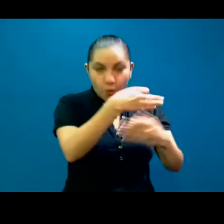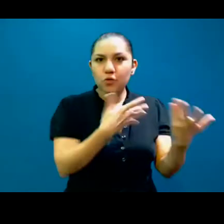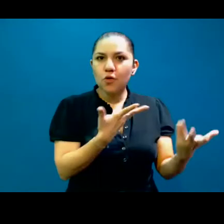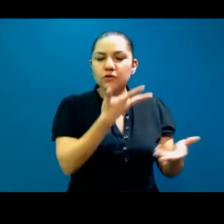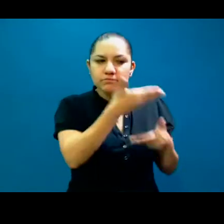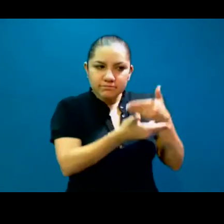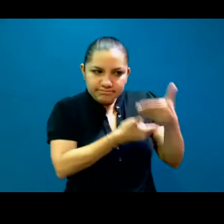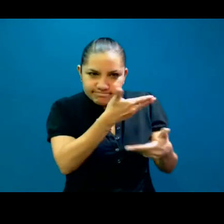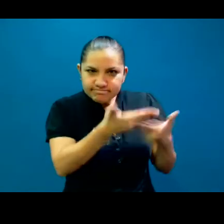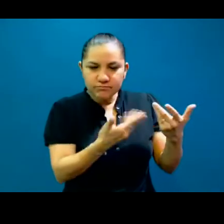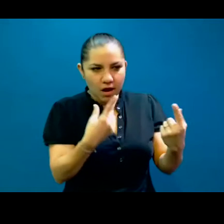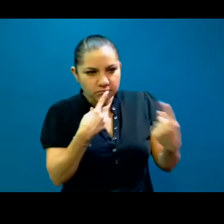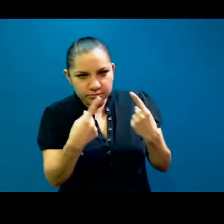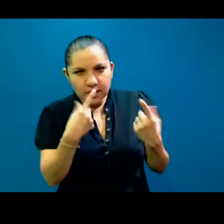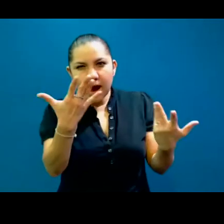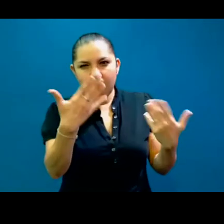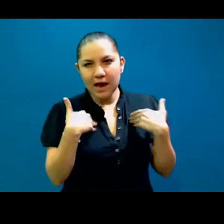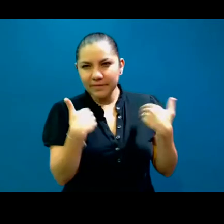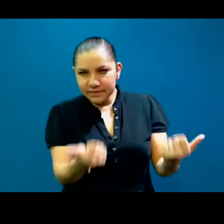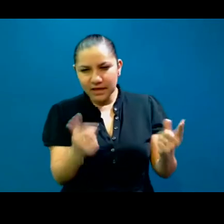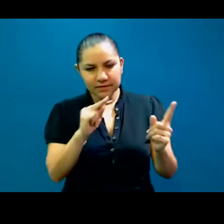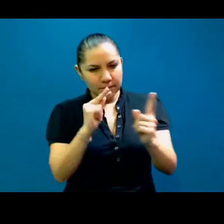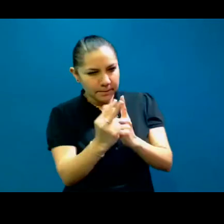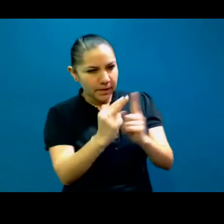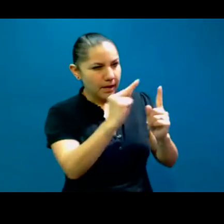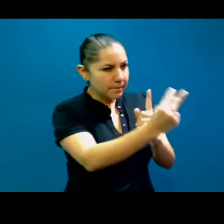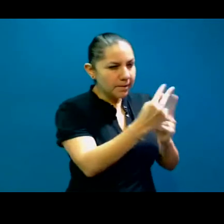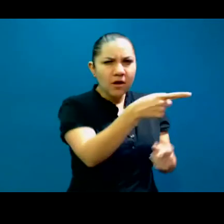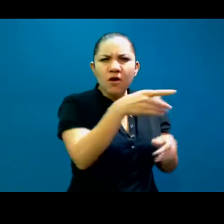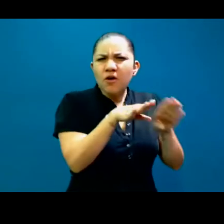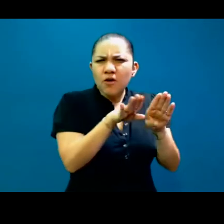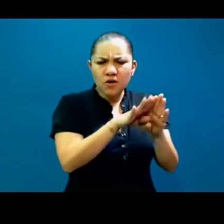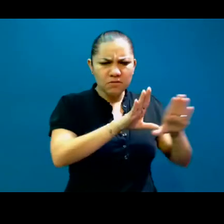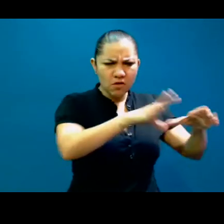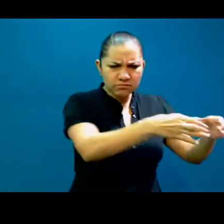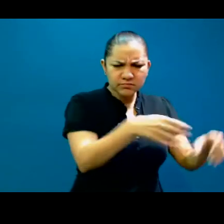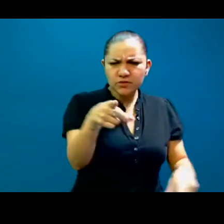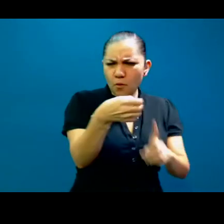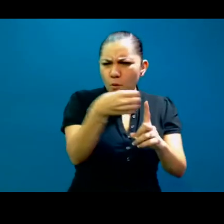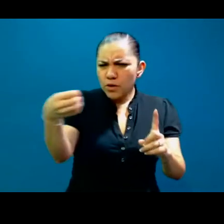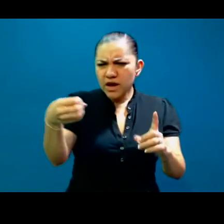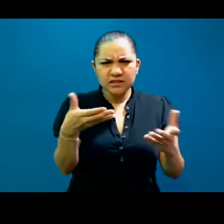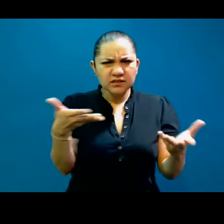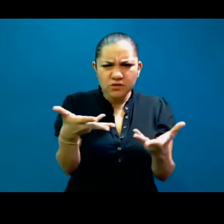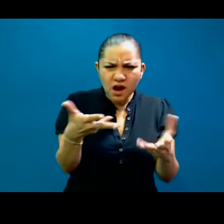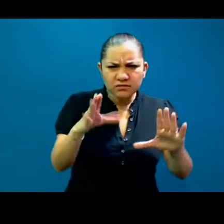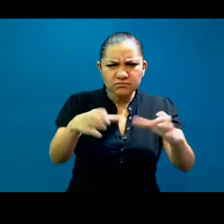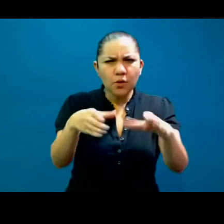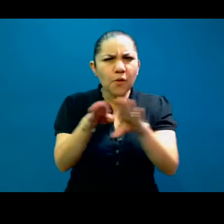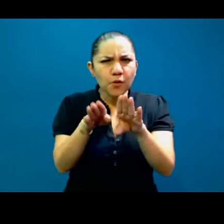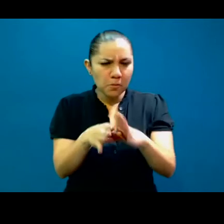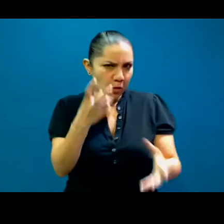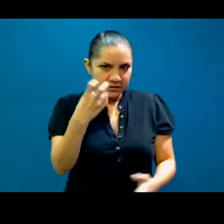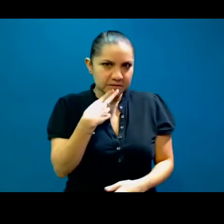mundo, otras formas de organizarnos, otras formas en las que podemos trabajar, porque nos profesionalicemos, uno,